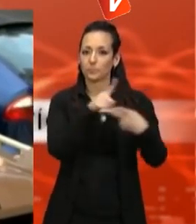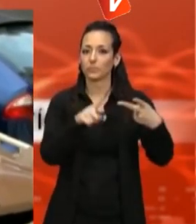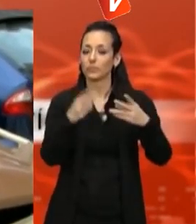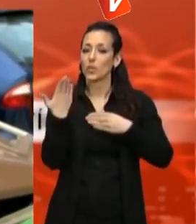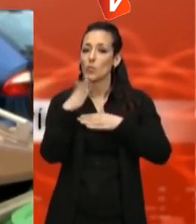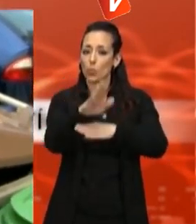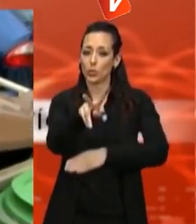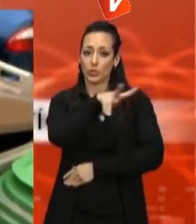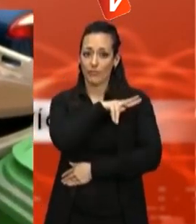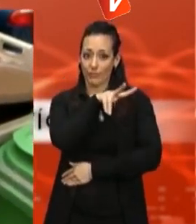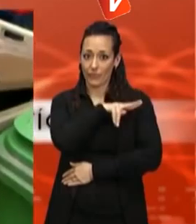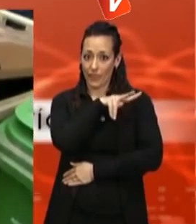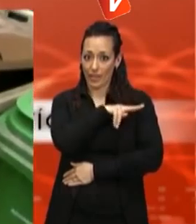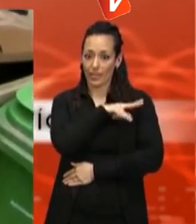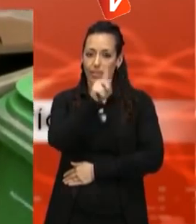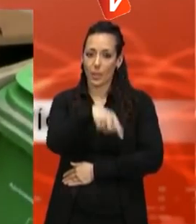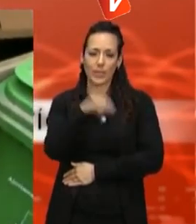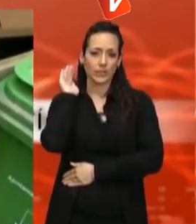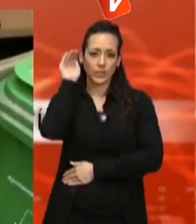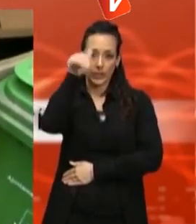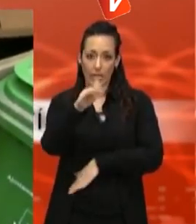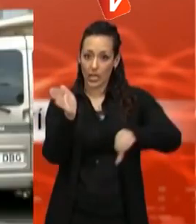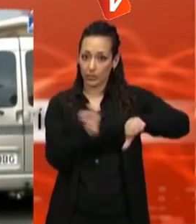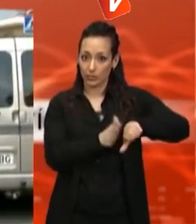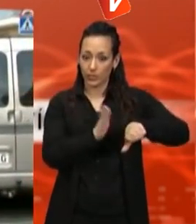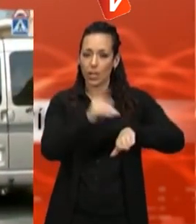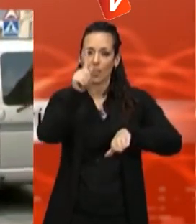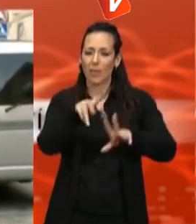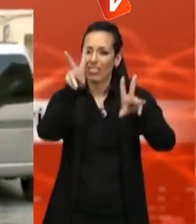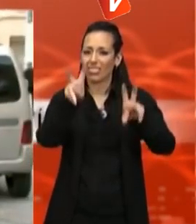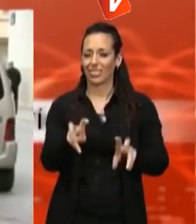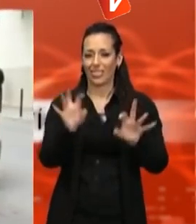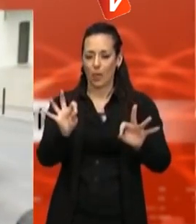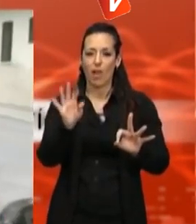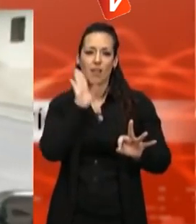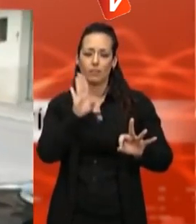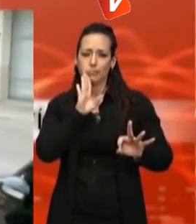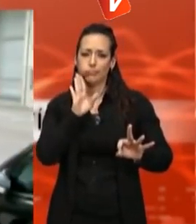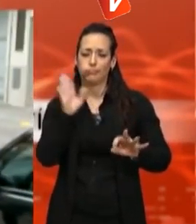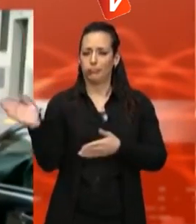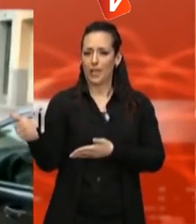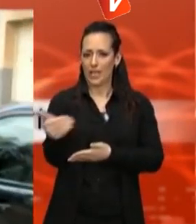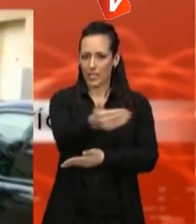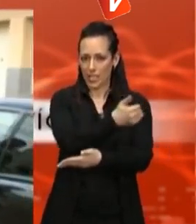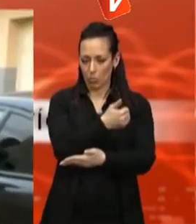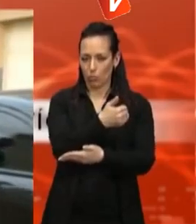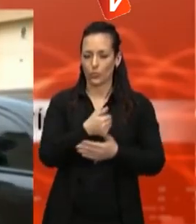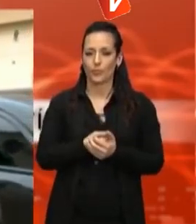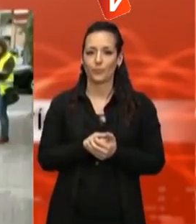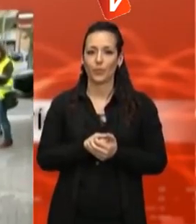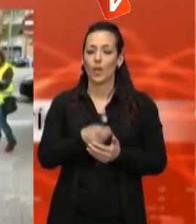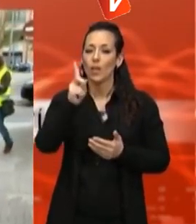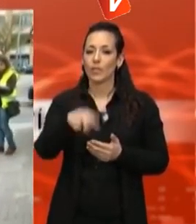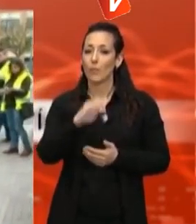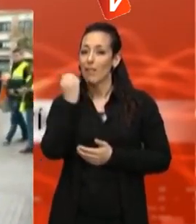Catalunya Verge, Esquerra Unida i Alternativa se centra en la prevenció de residus i en la reivindicació del sistema de devolució, dipòsit i retorn. A més,